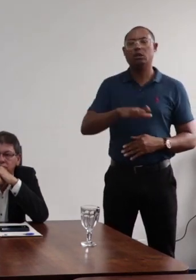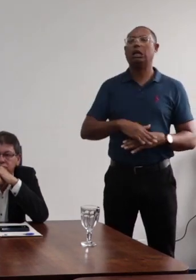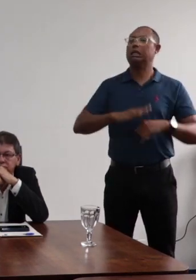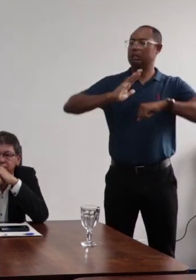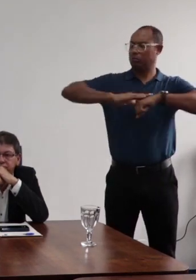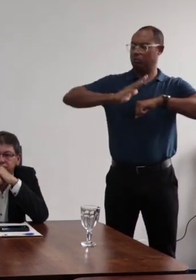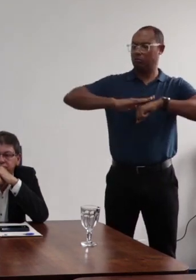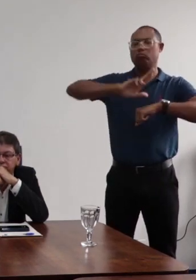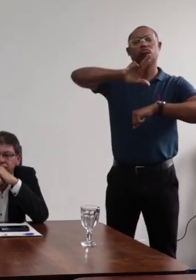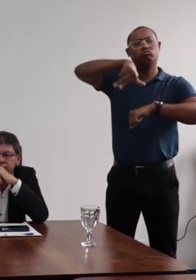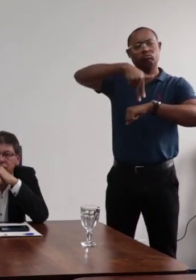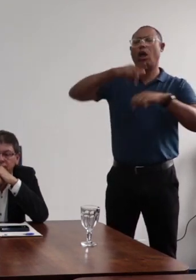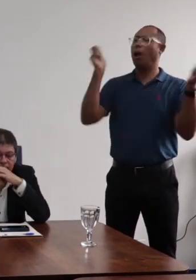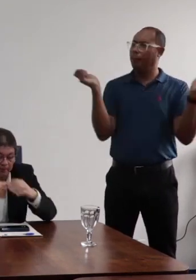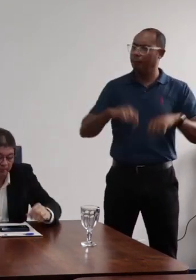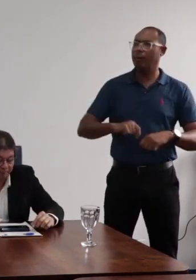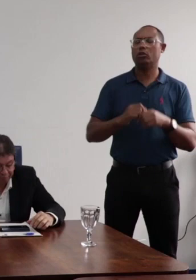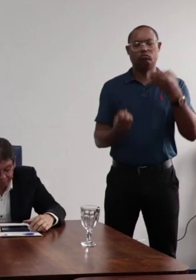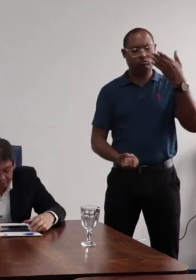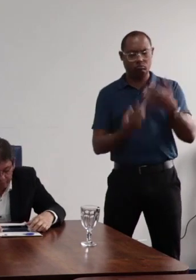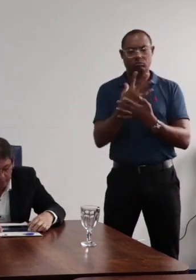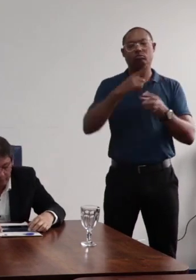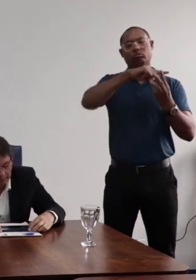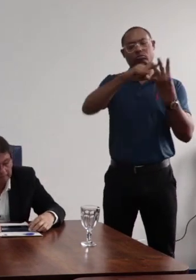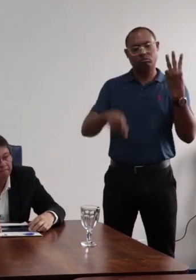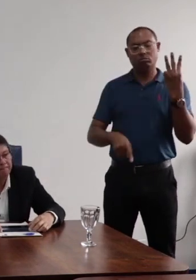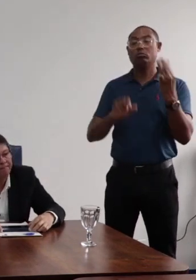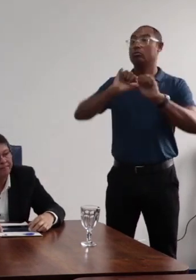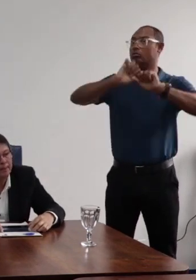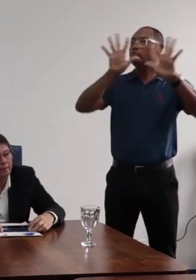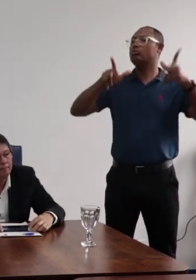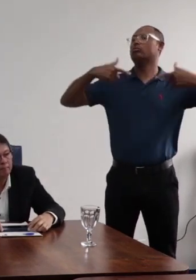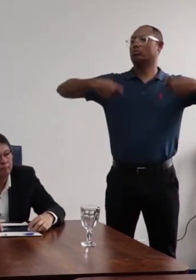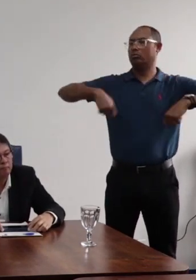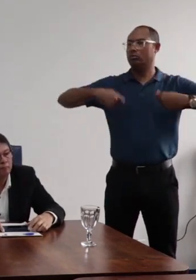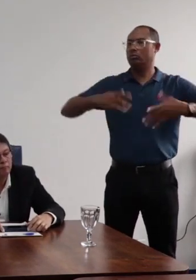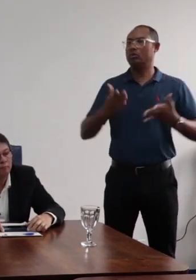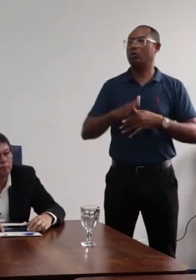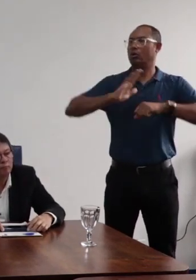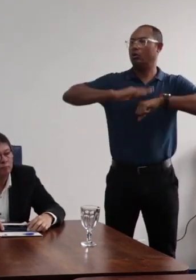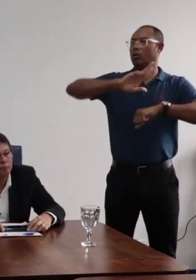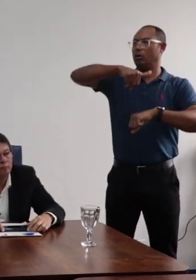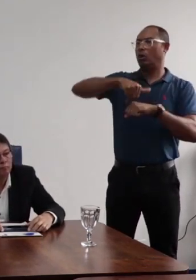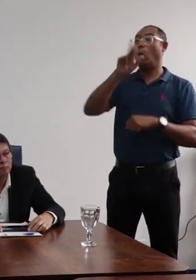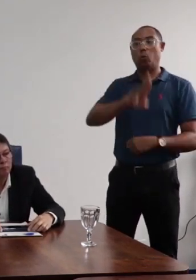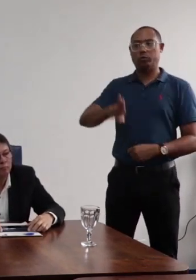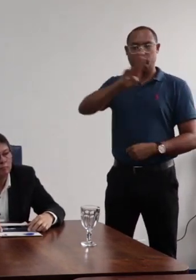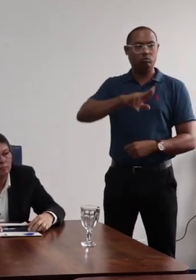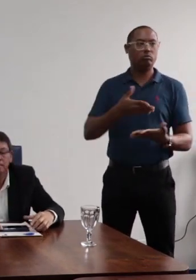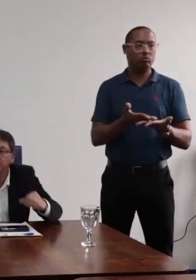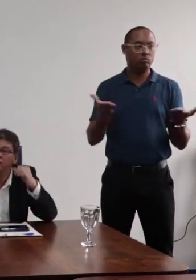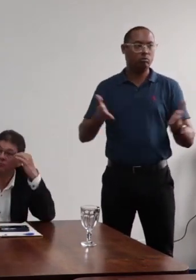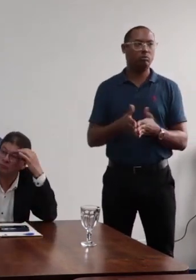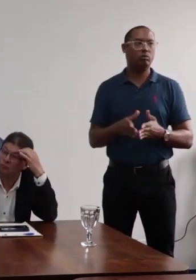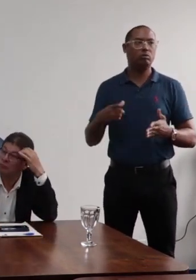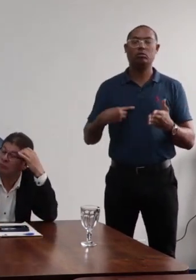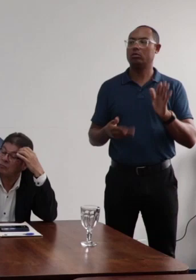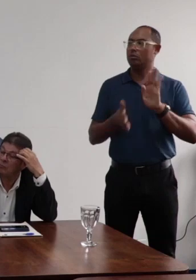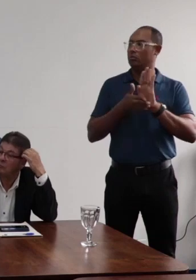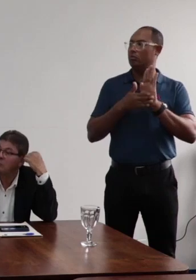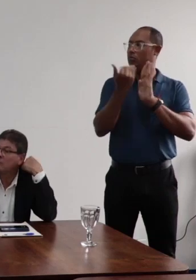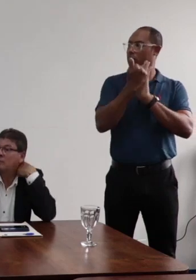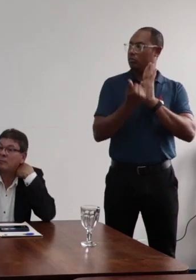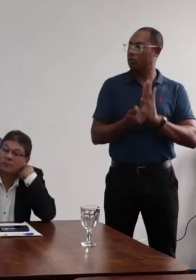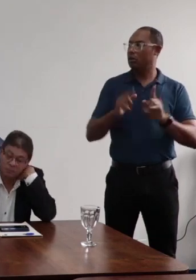autonomia para gerar listaclipse. Então, isso tem que estar claro que é uma autonomia universitária de se compor